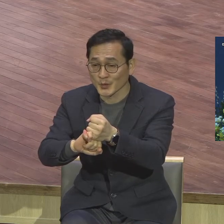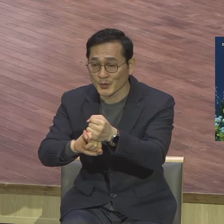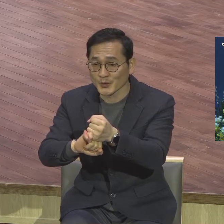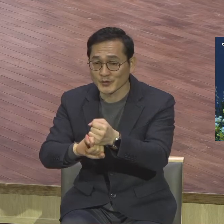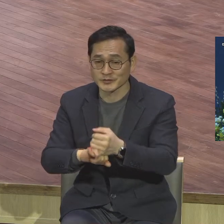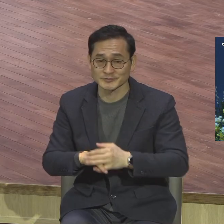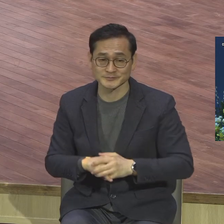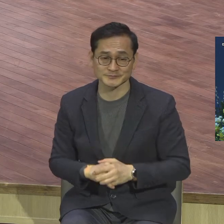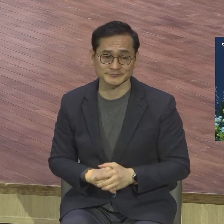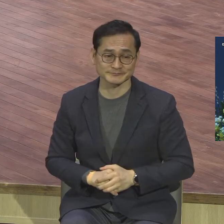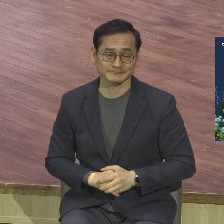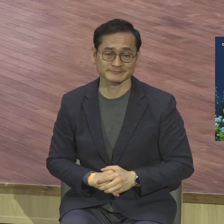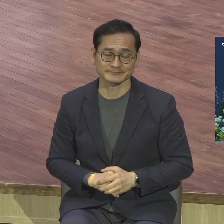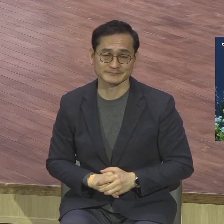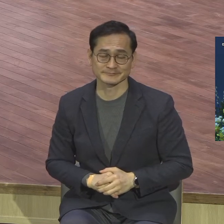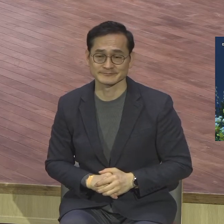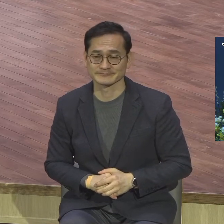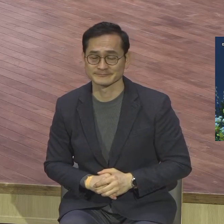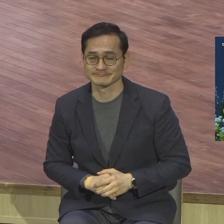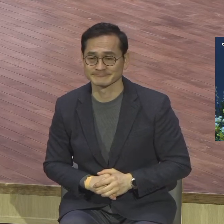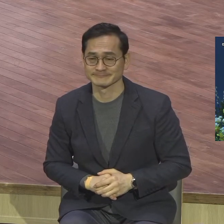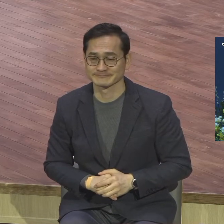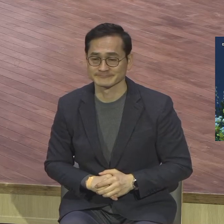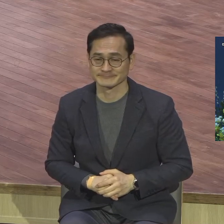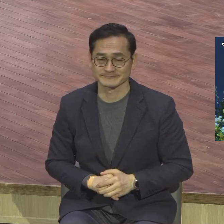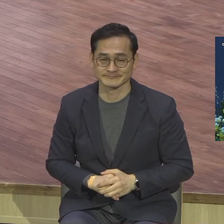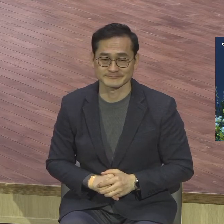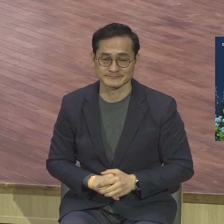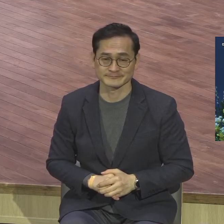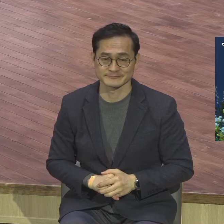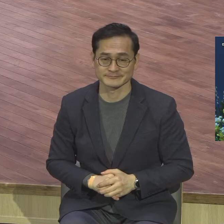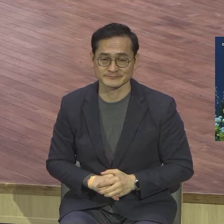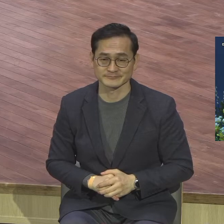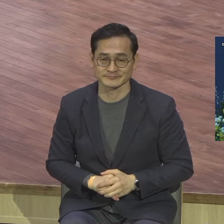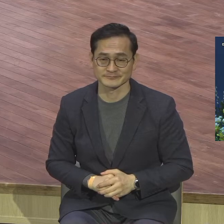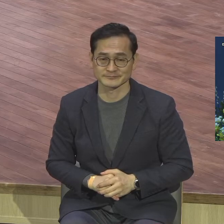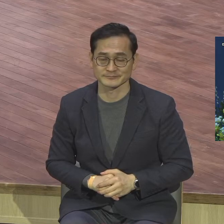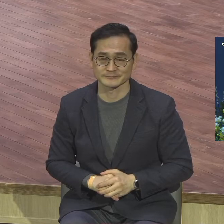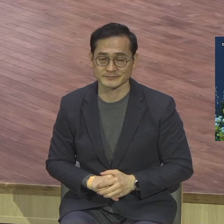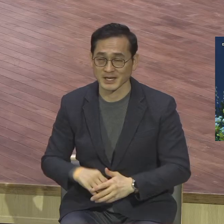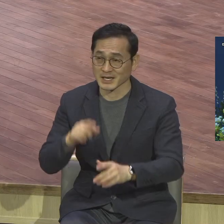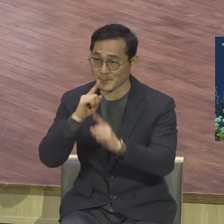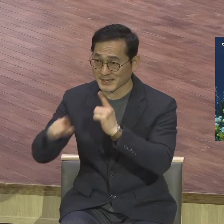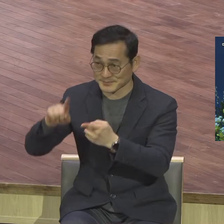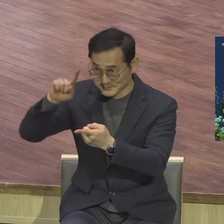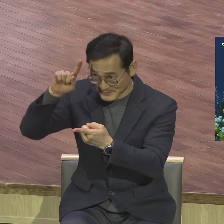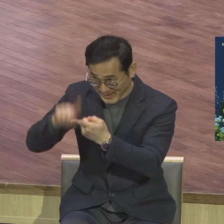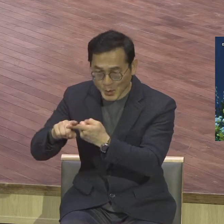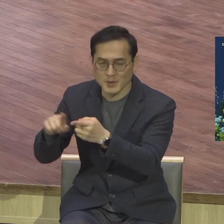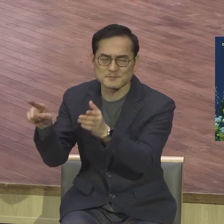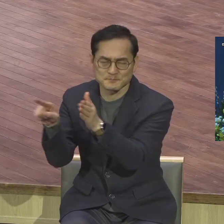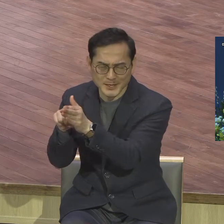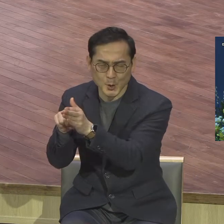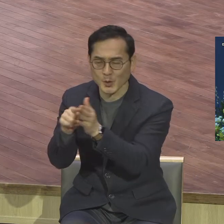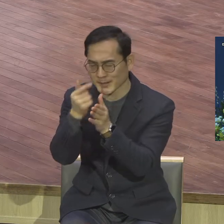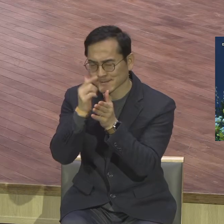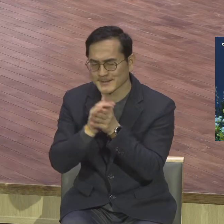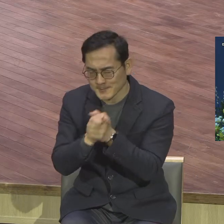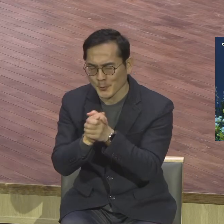채워주실 것이라고 약속을 하셨습니다 이 말씀 그대로 우리는 믿었고 기도했고 하나님께서